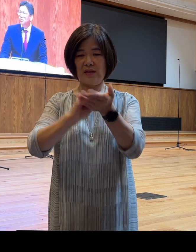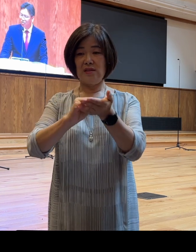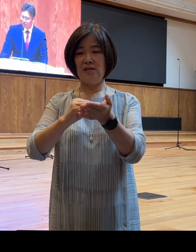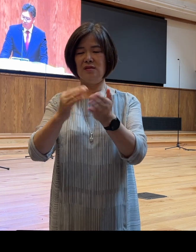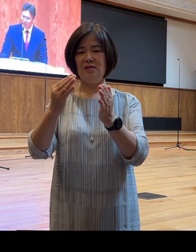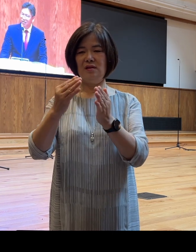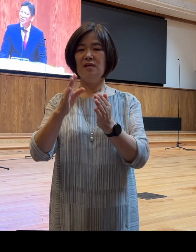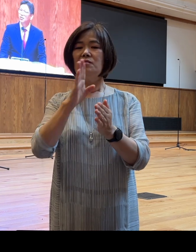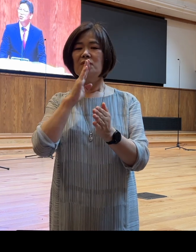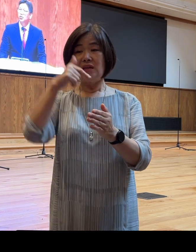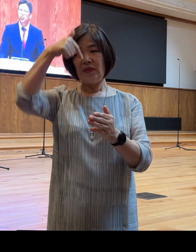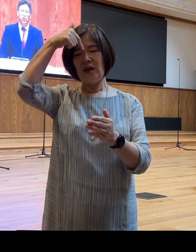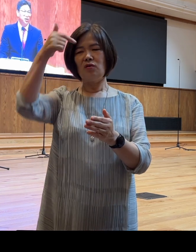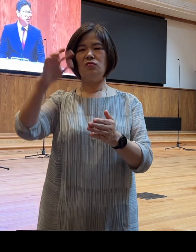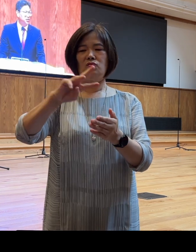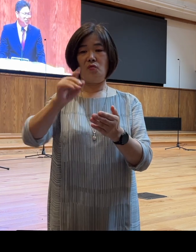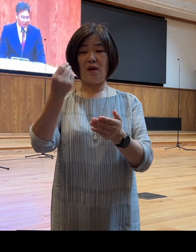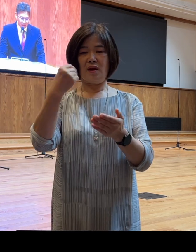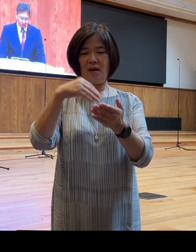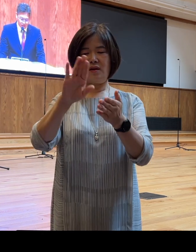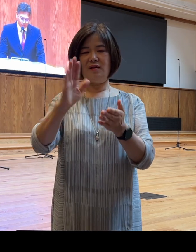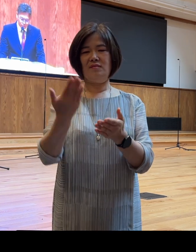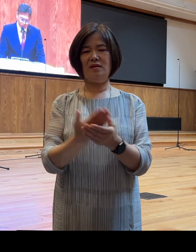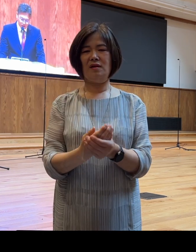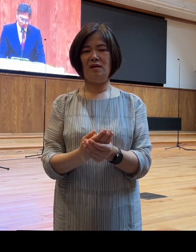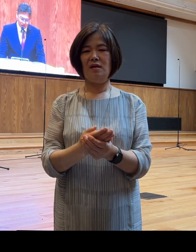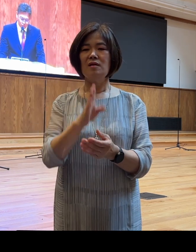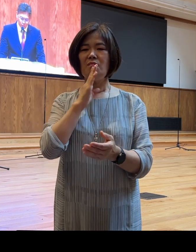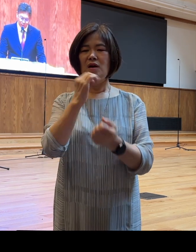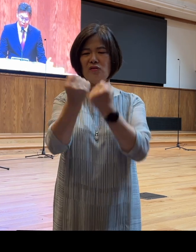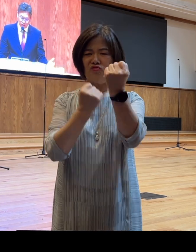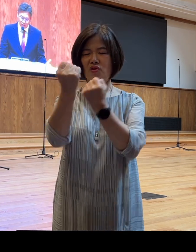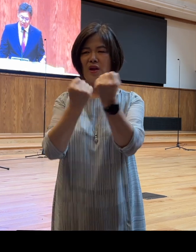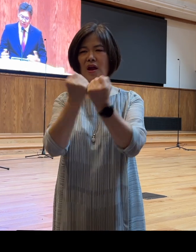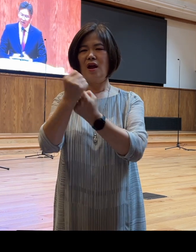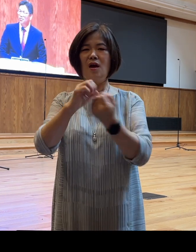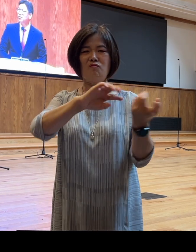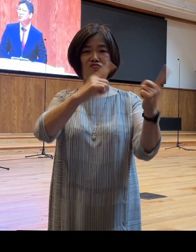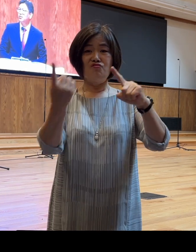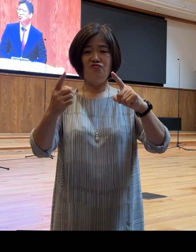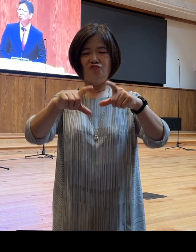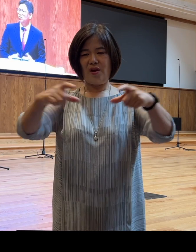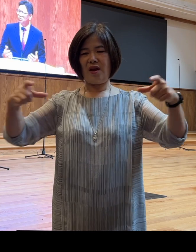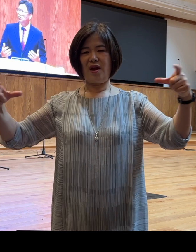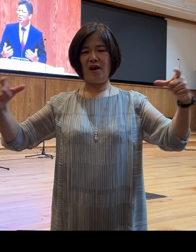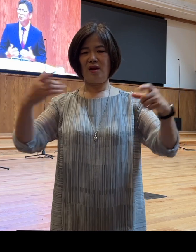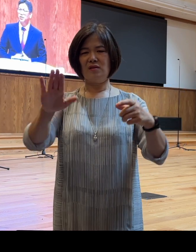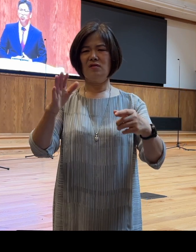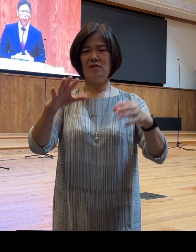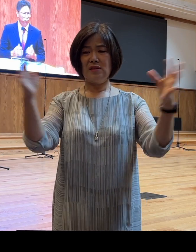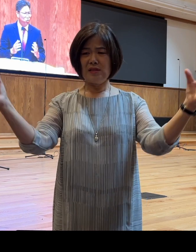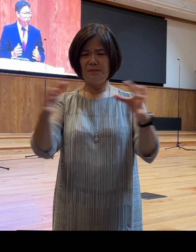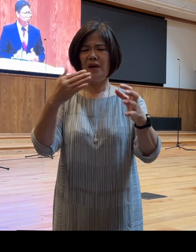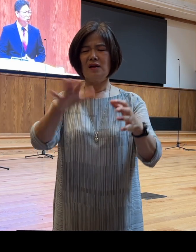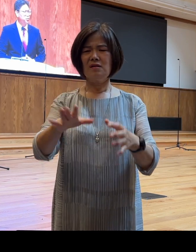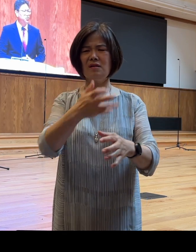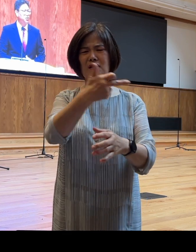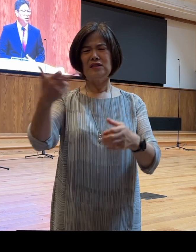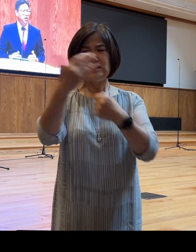겁니다 수련회나 부흥회 또 유명한 목사님의 집회에 가서 너무 큰 은혜를 받아서 눈물 콧물 쏟으면서 하나님